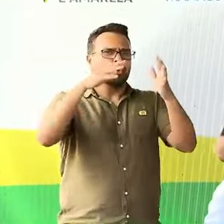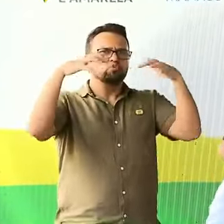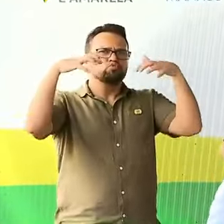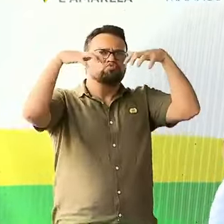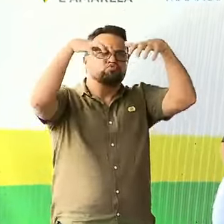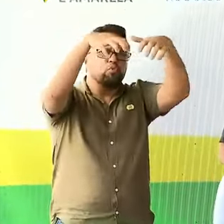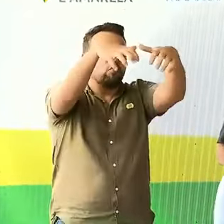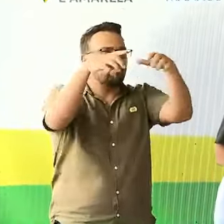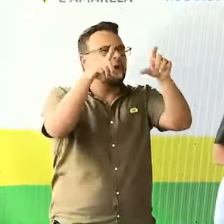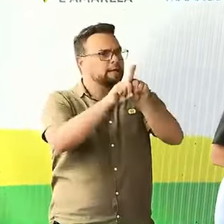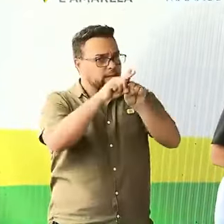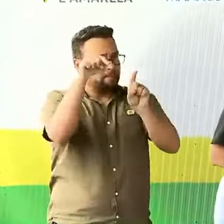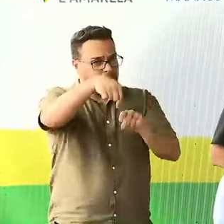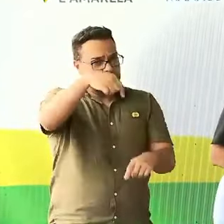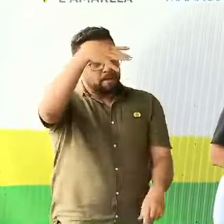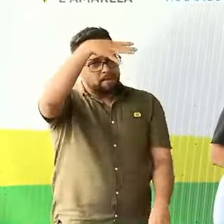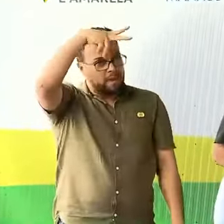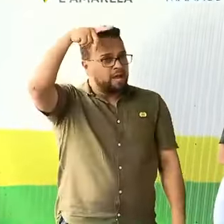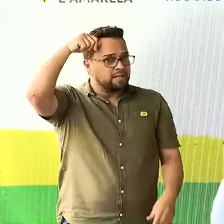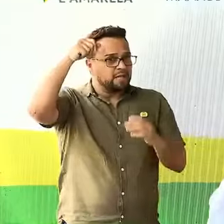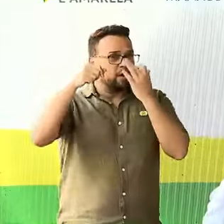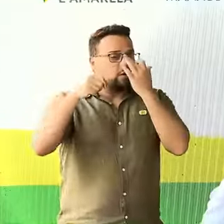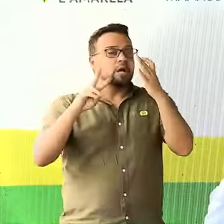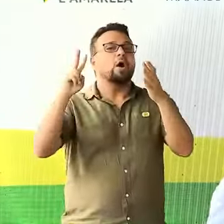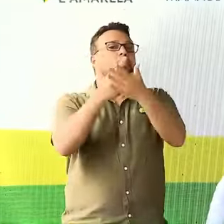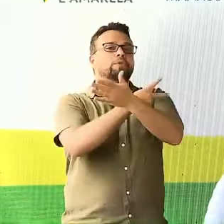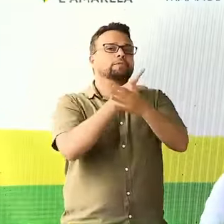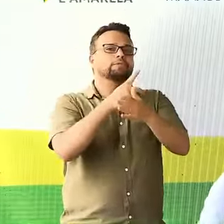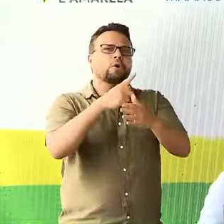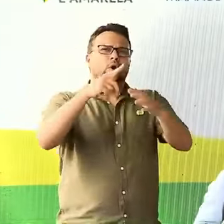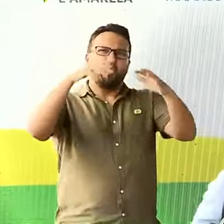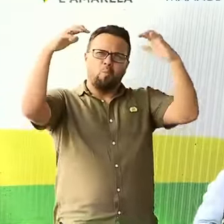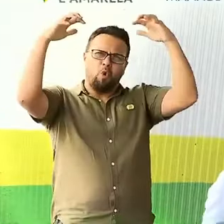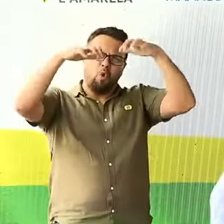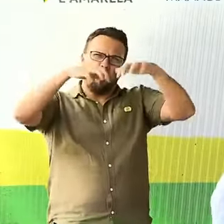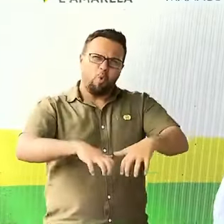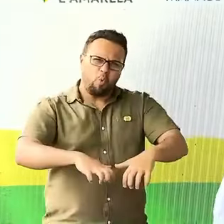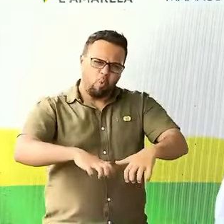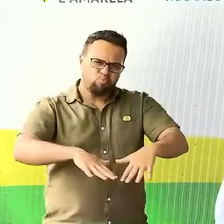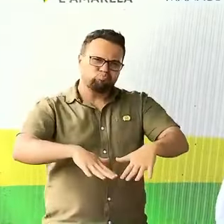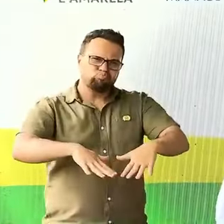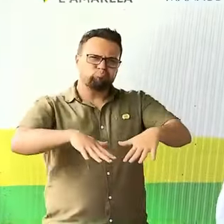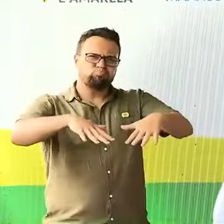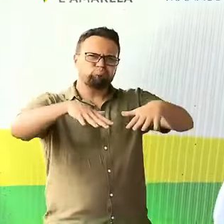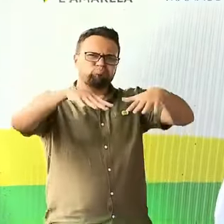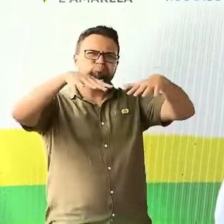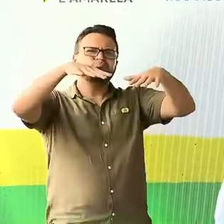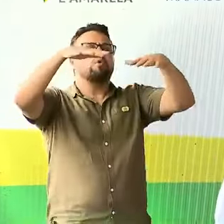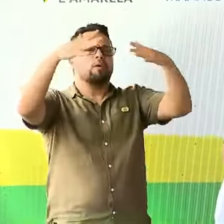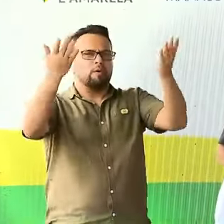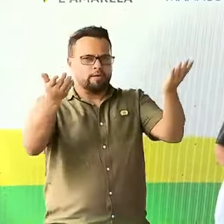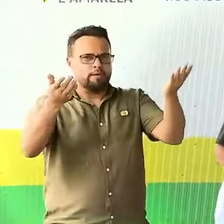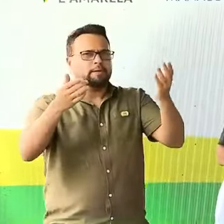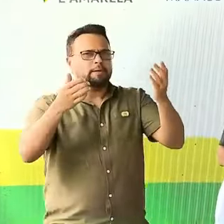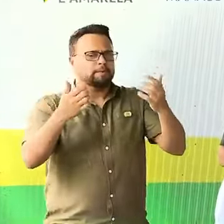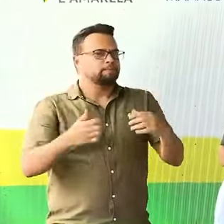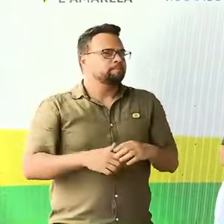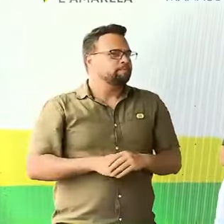e aqui também em Manaus, tivemos uma enchente acima daquela que é prevista.